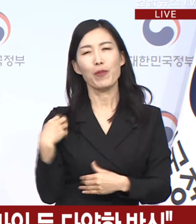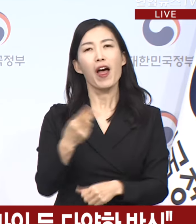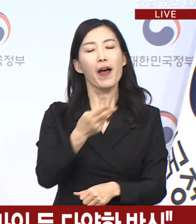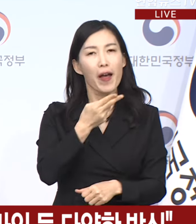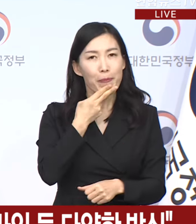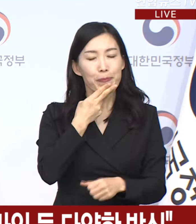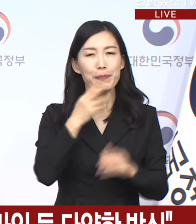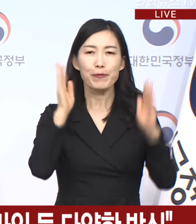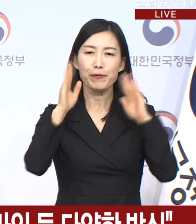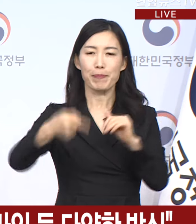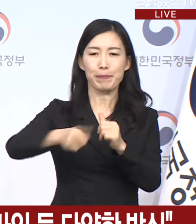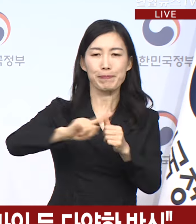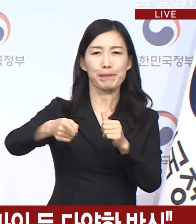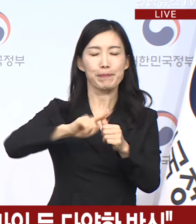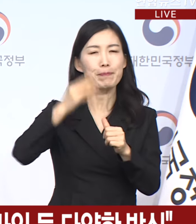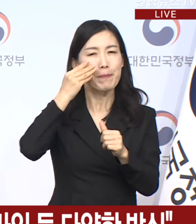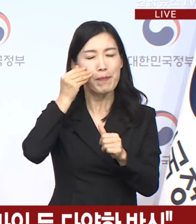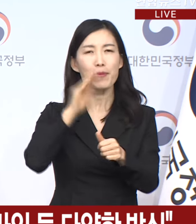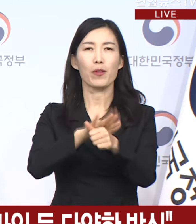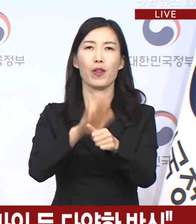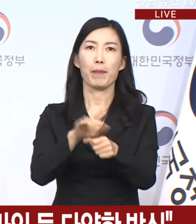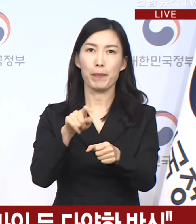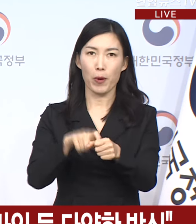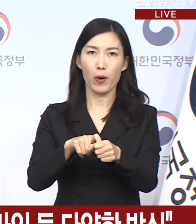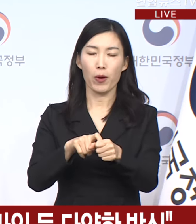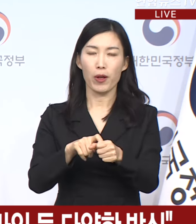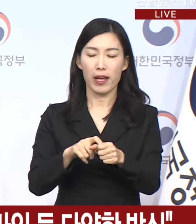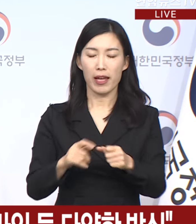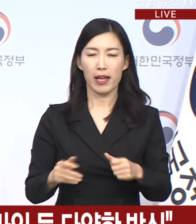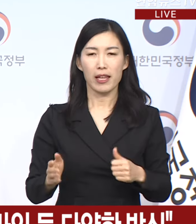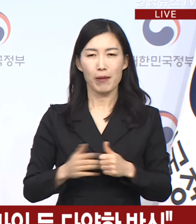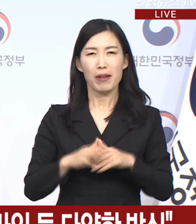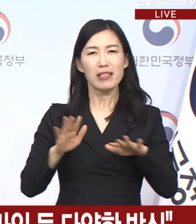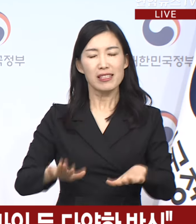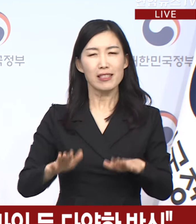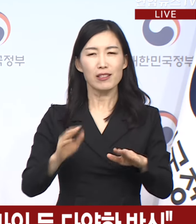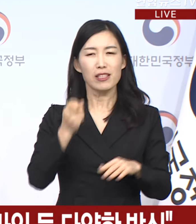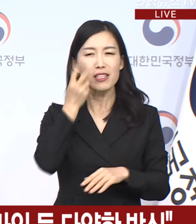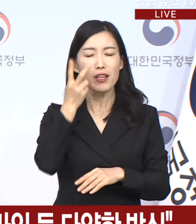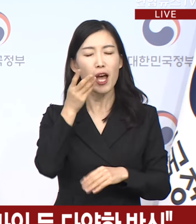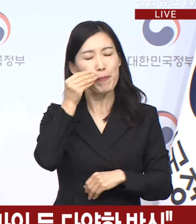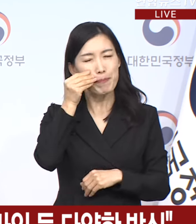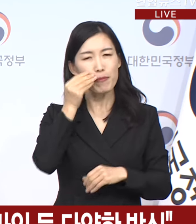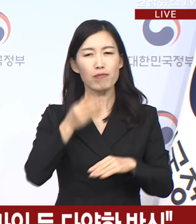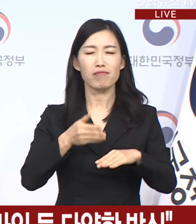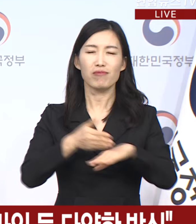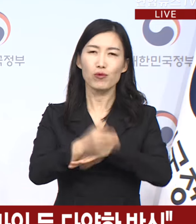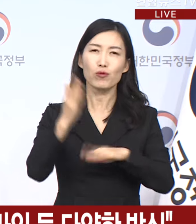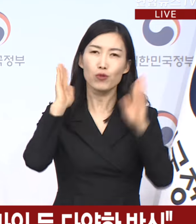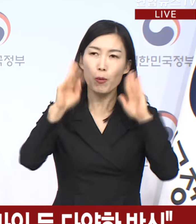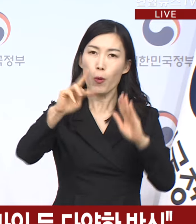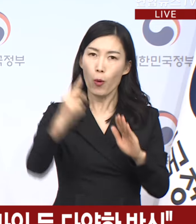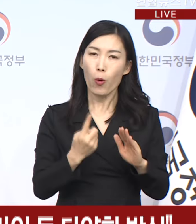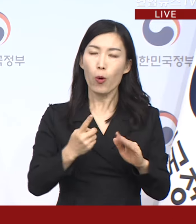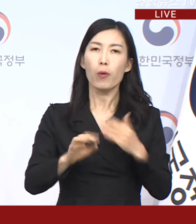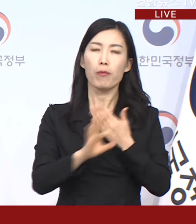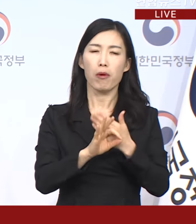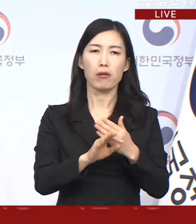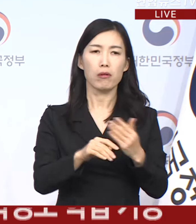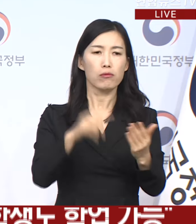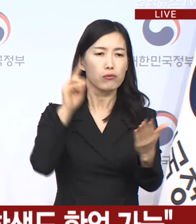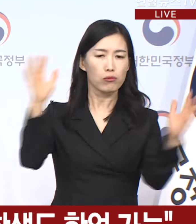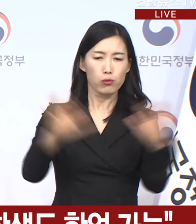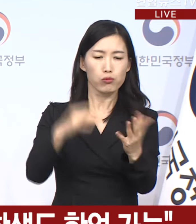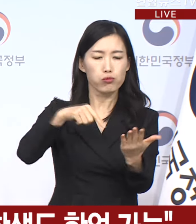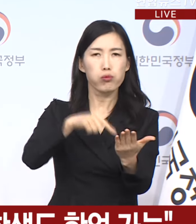수업에 참여할 수 있도록 하는 한편 뒤늦게 수업에 복귀하는 학생들도 녹화된 수업을 통해